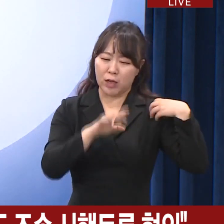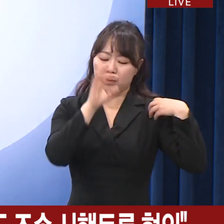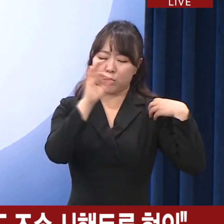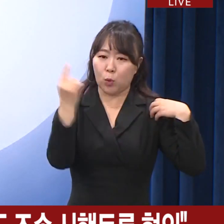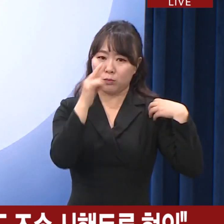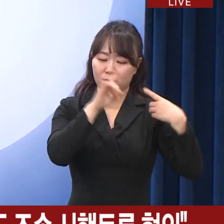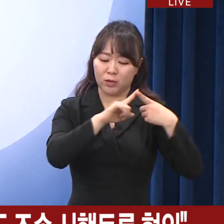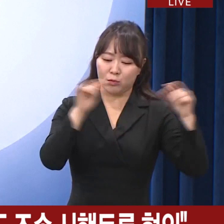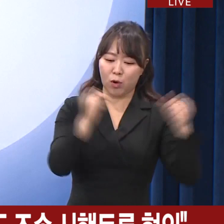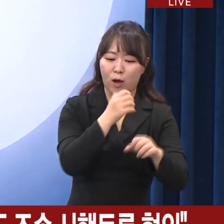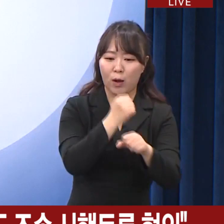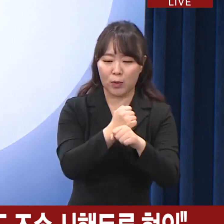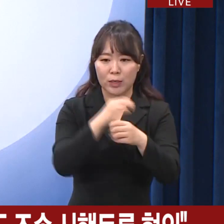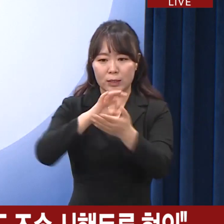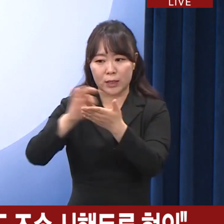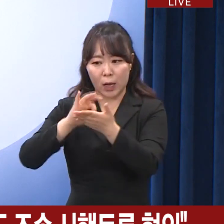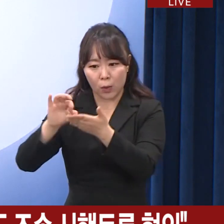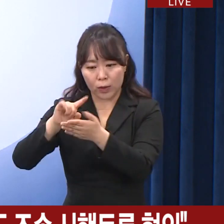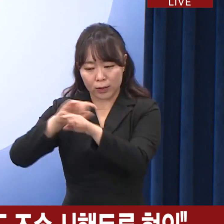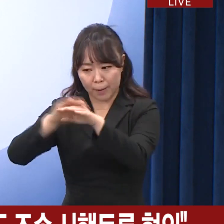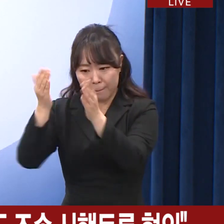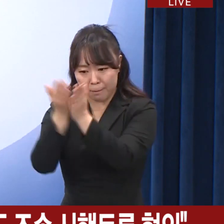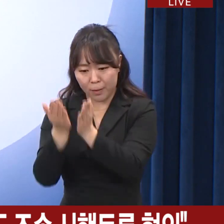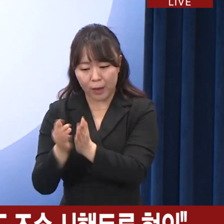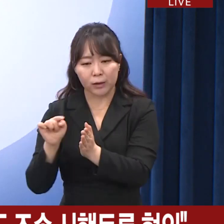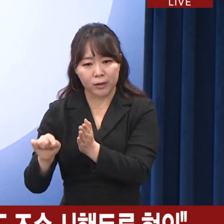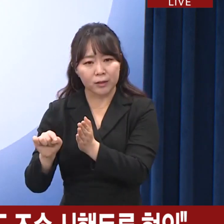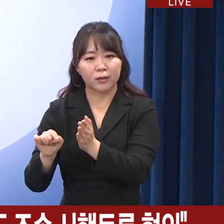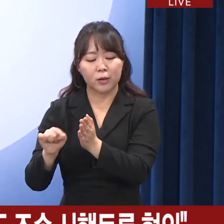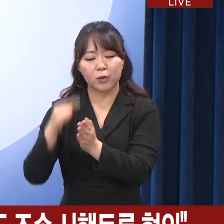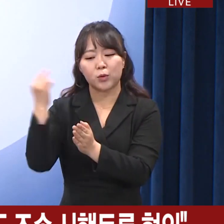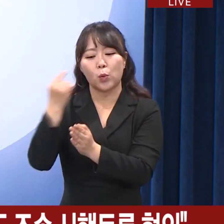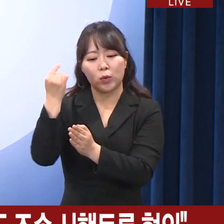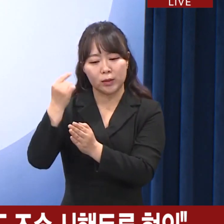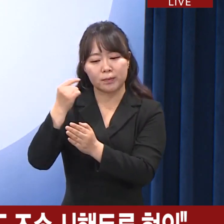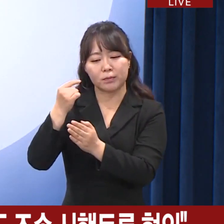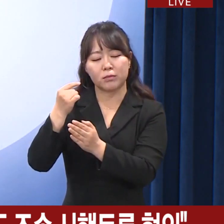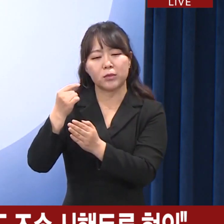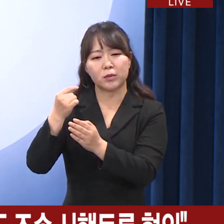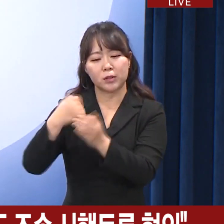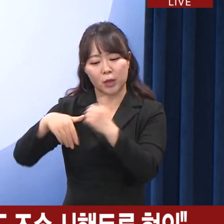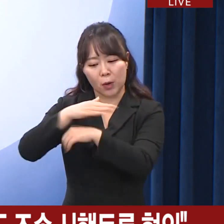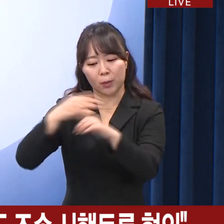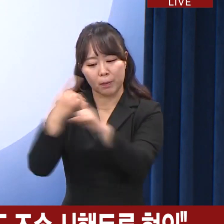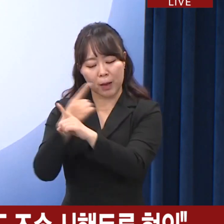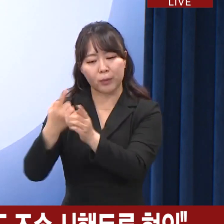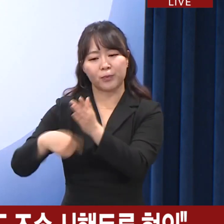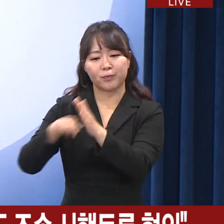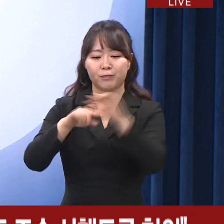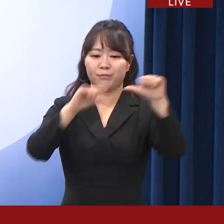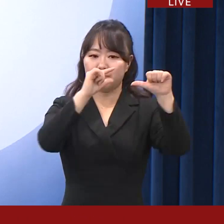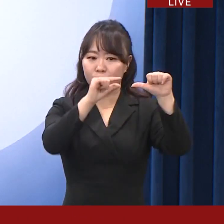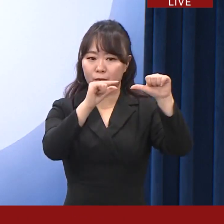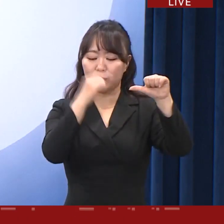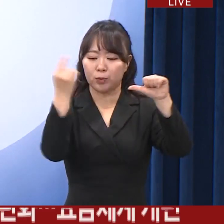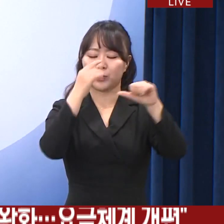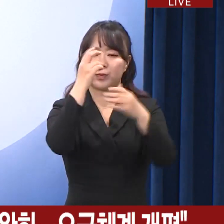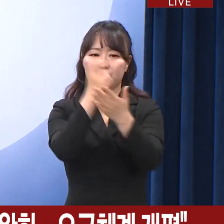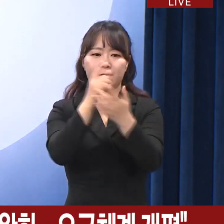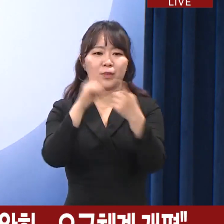완화하고 사용량에 부합하는 요금 체계로 개선하기 위해 5G 요금제를